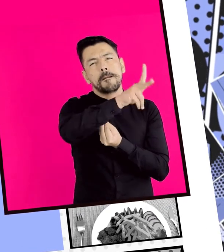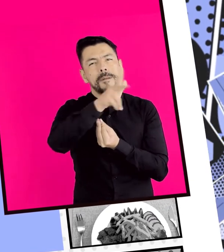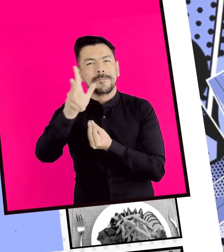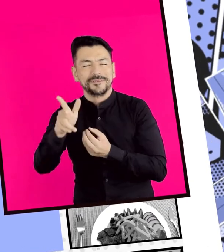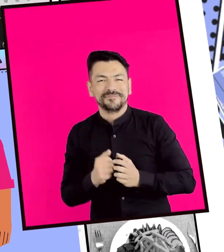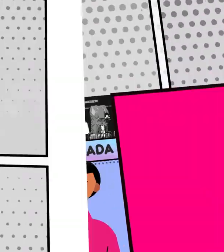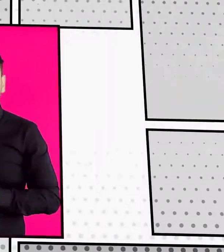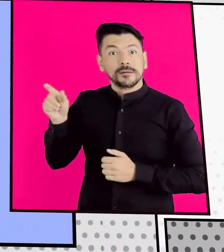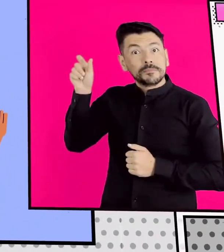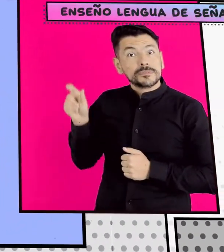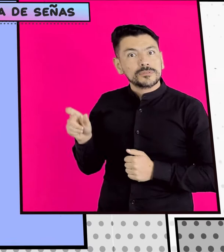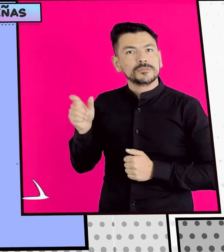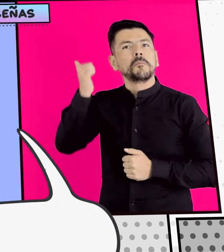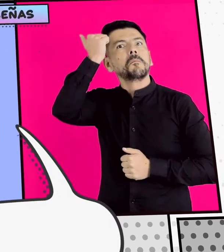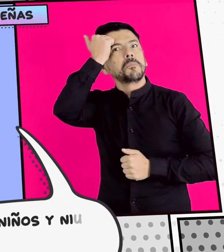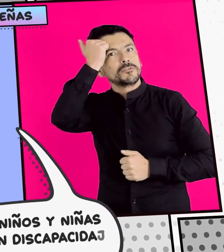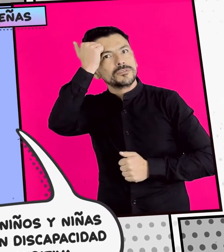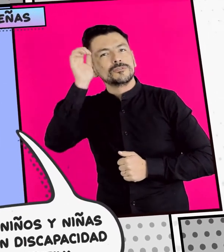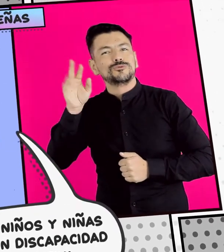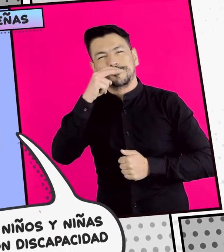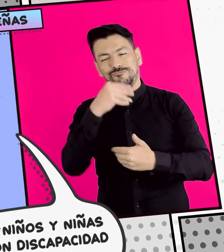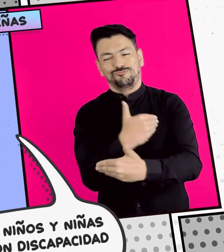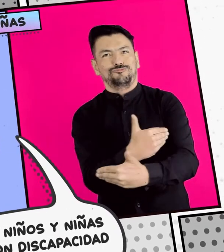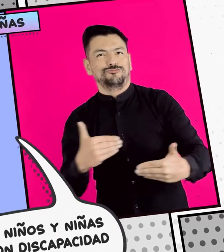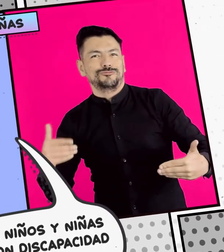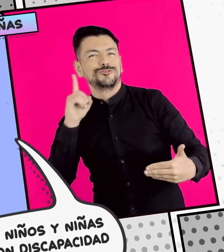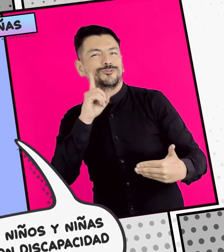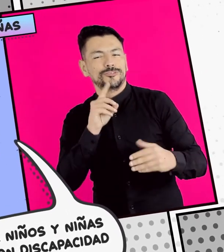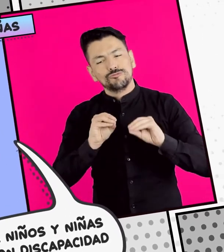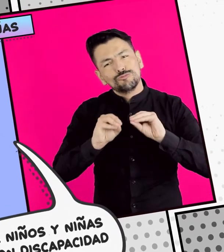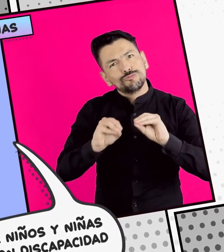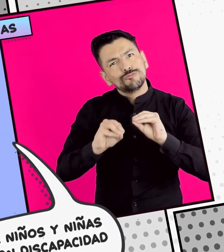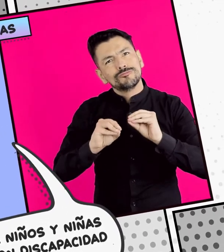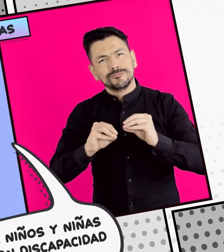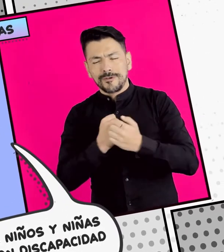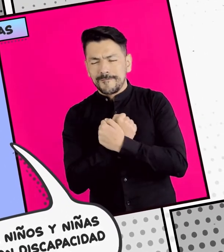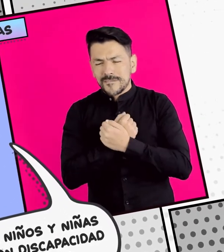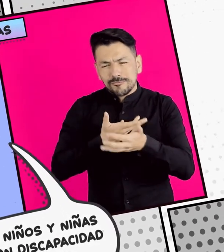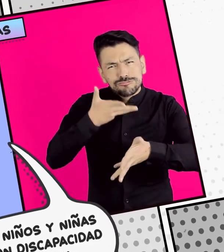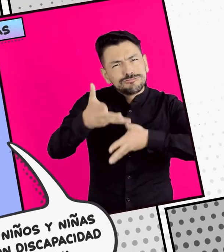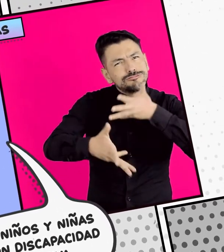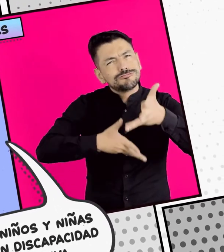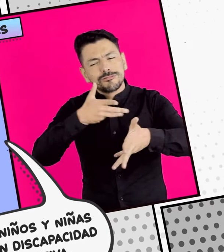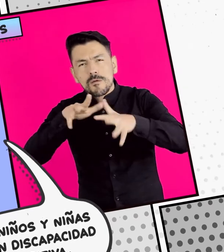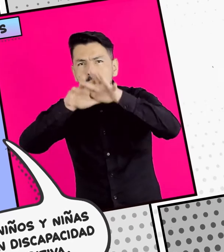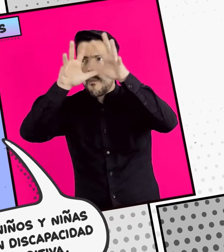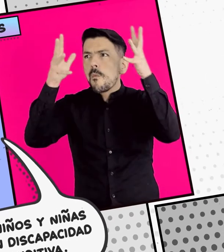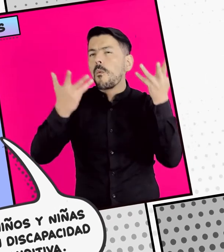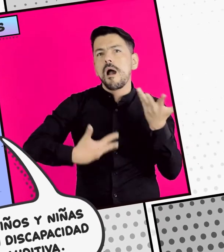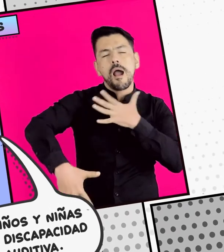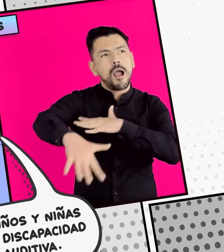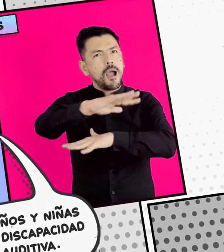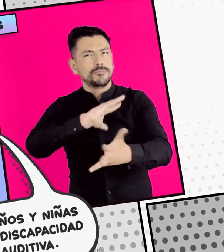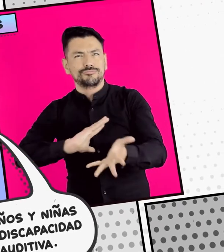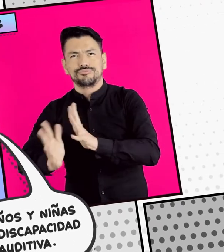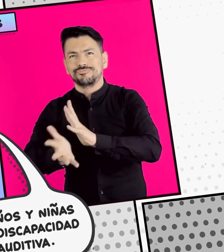Ella es profesora de niños y niñas con discapacidad auditiva, a quienes les enseña con amor el universo de la